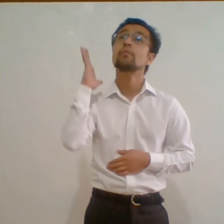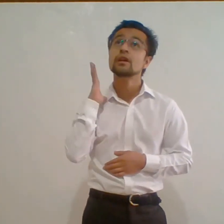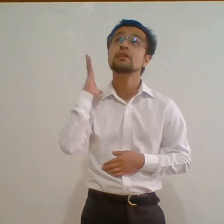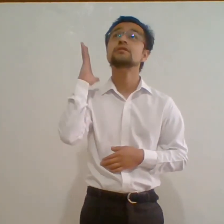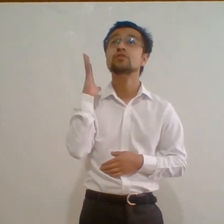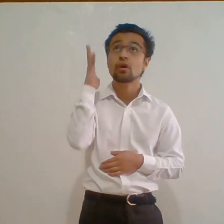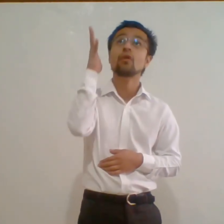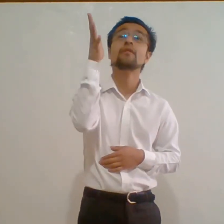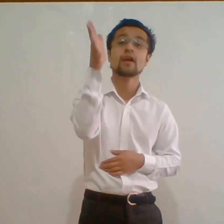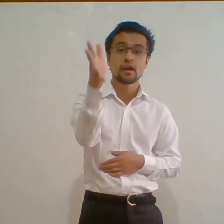Un visionario